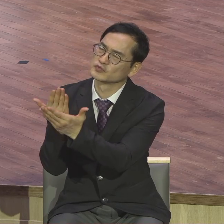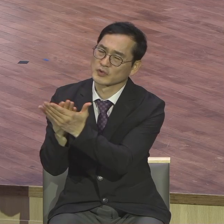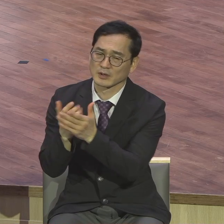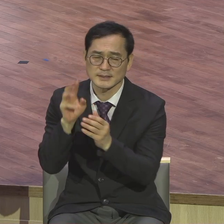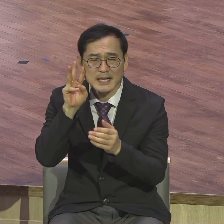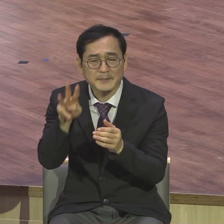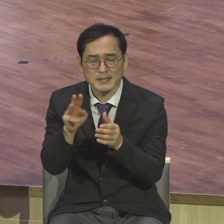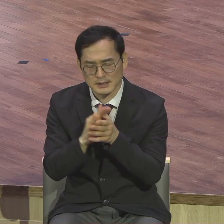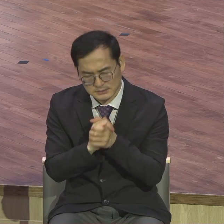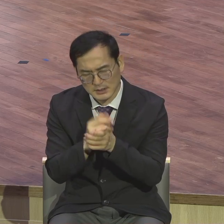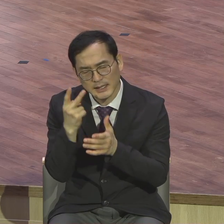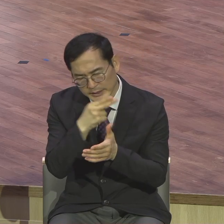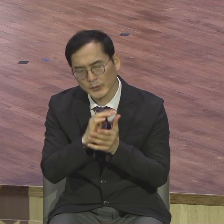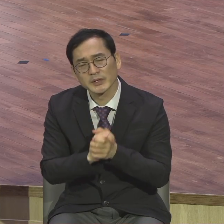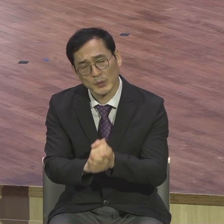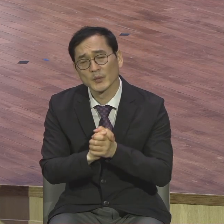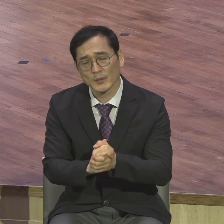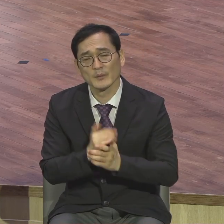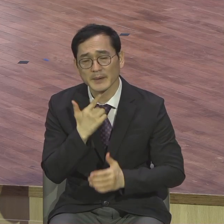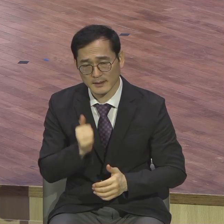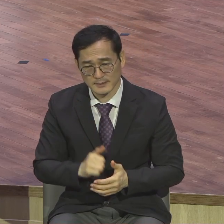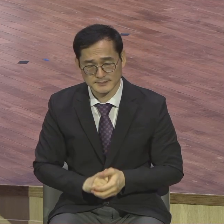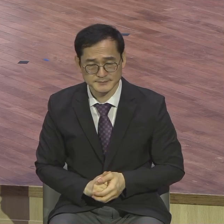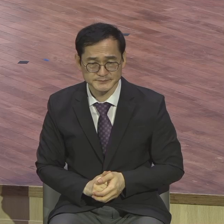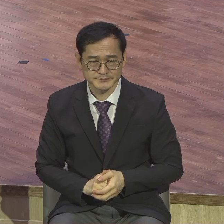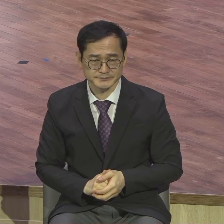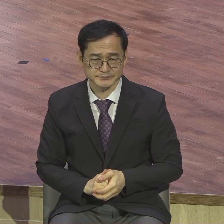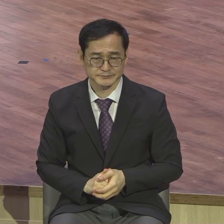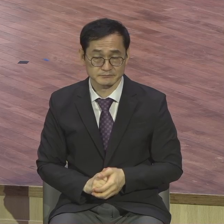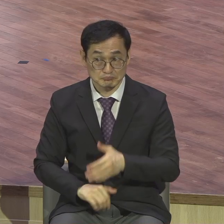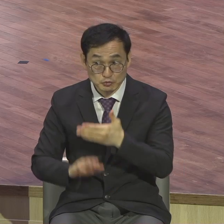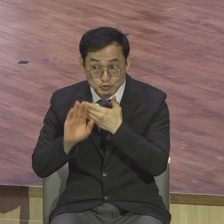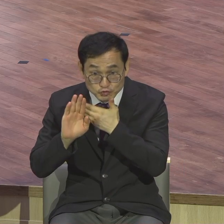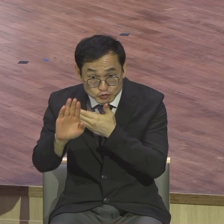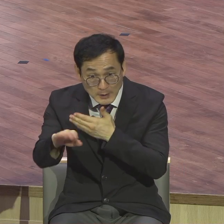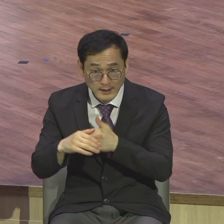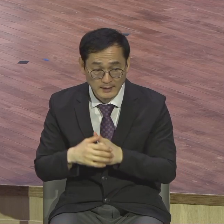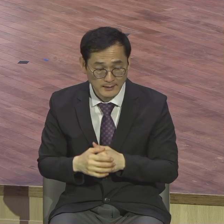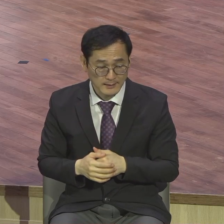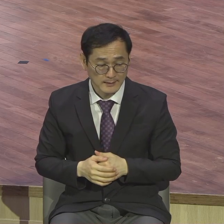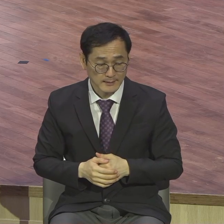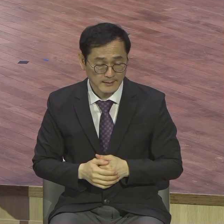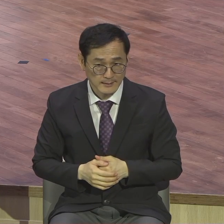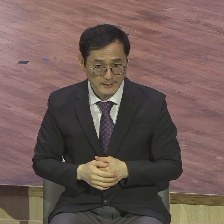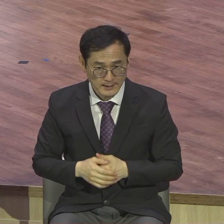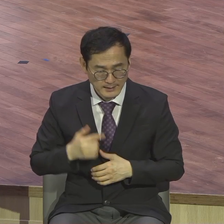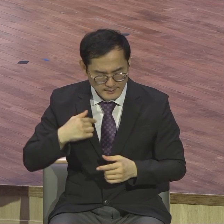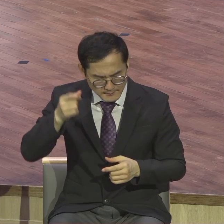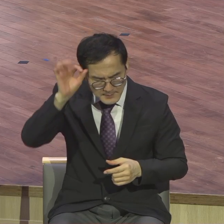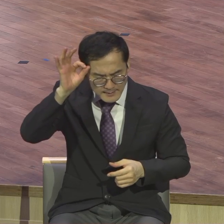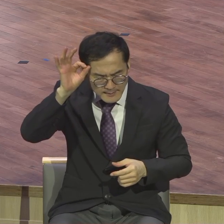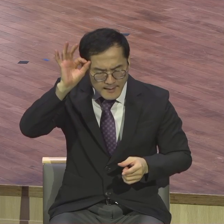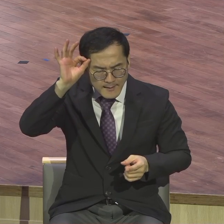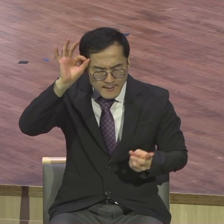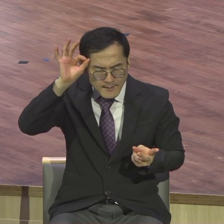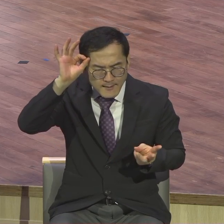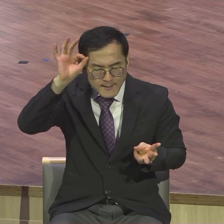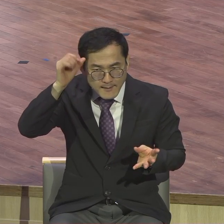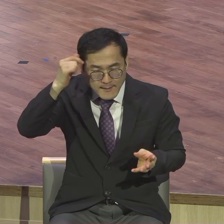굶어가면서 금식하면서 기도하면 이상하게 하나님이 기도적이 생각나게 하시고 깨닫게 하시고 알게 참 노트 적습니다